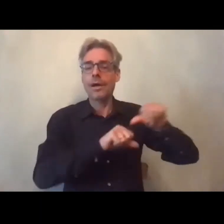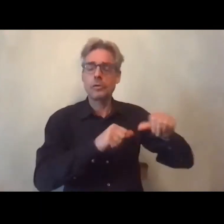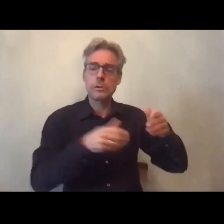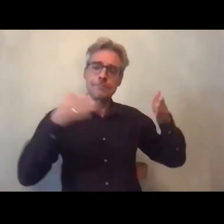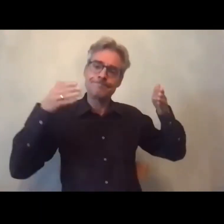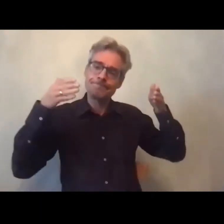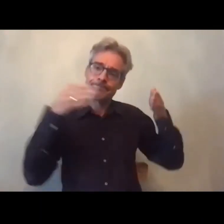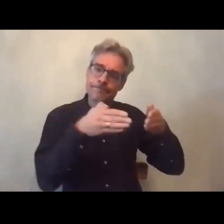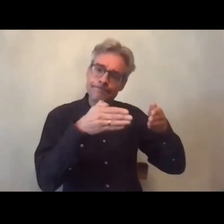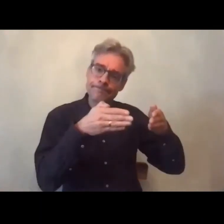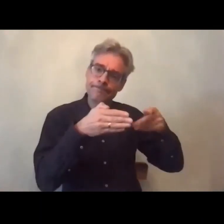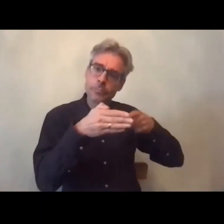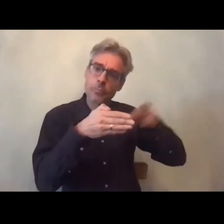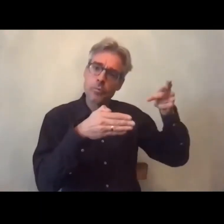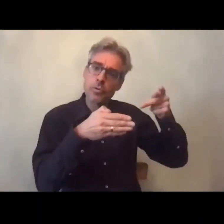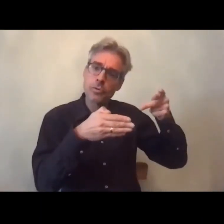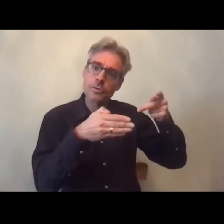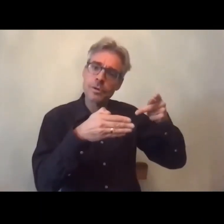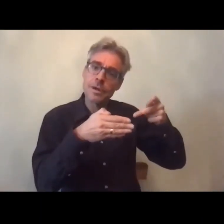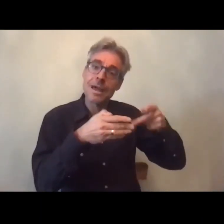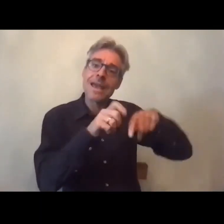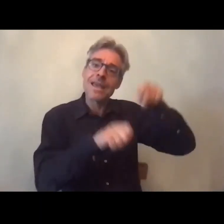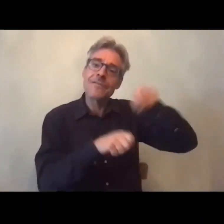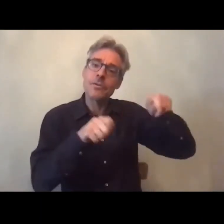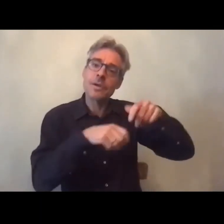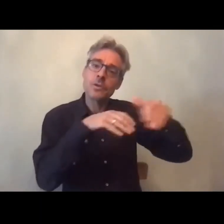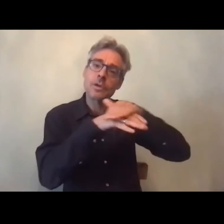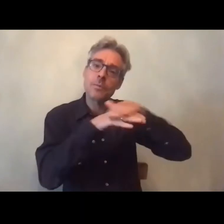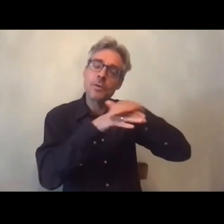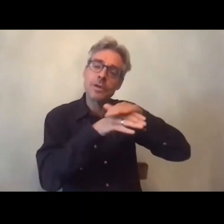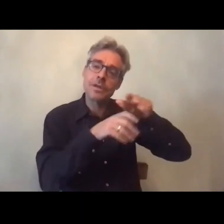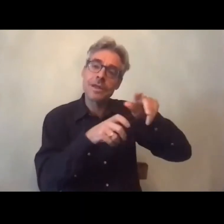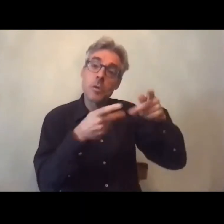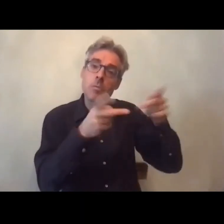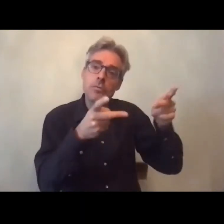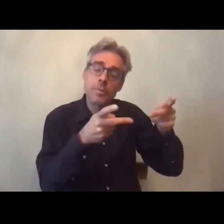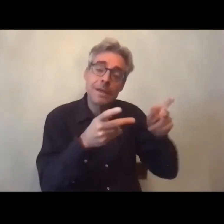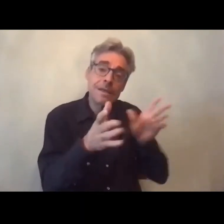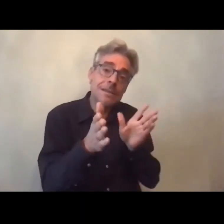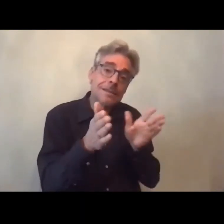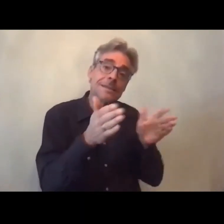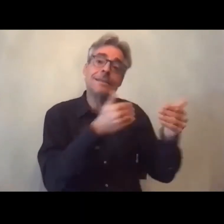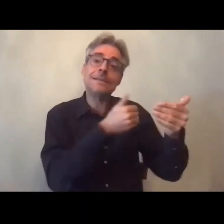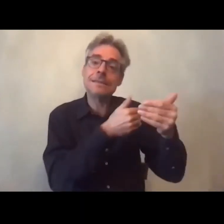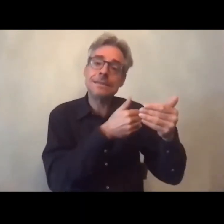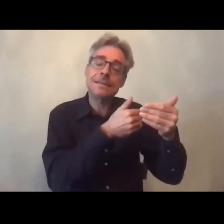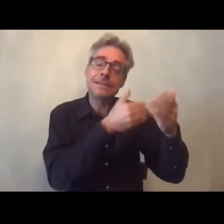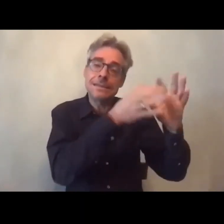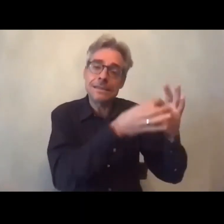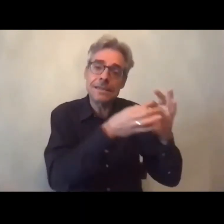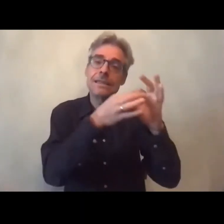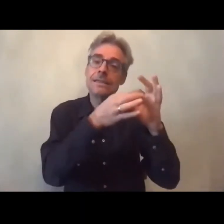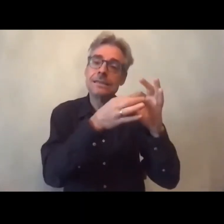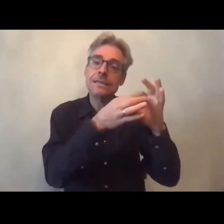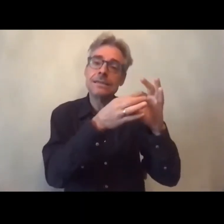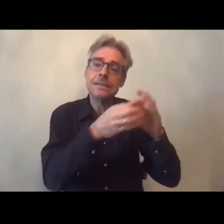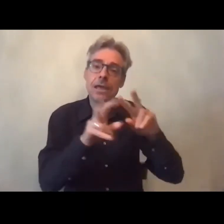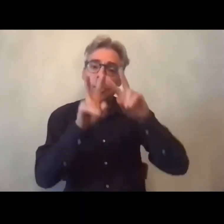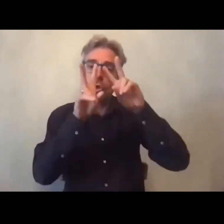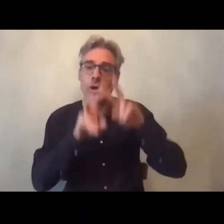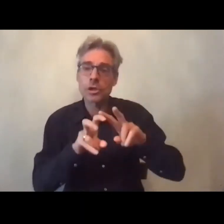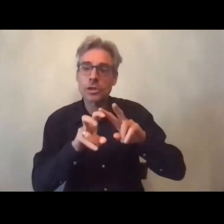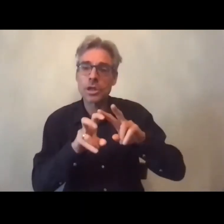est plus sur comme son nom l'indique sur l'évaluation des politiques publiques mais qui cherche vraiment à faire ce lien entre recherche